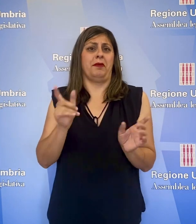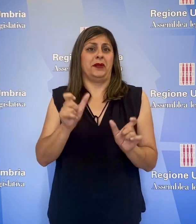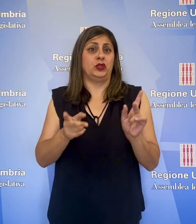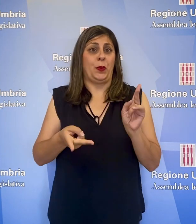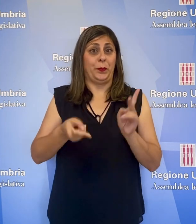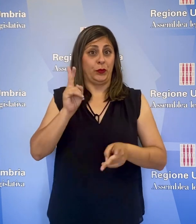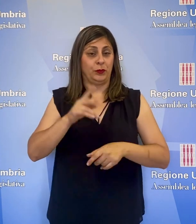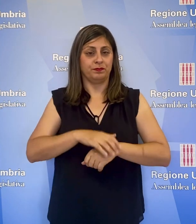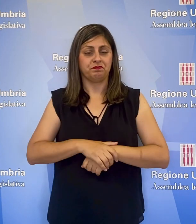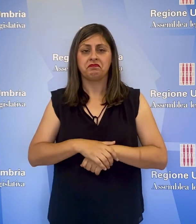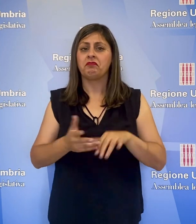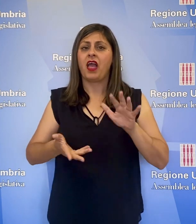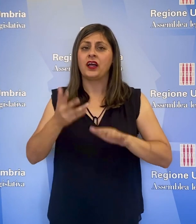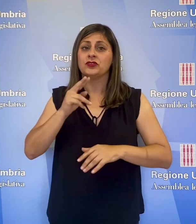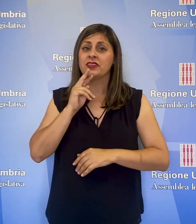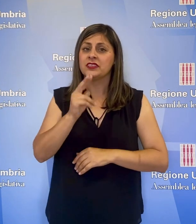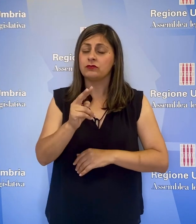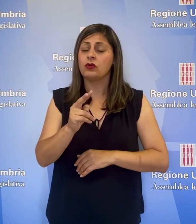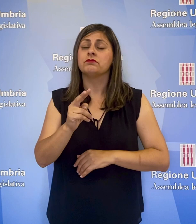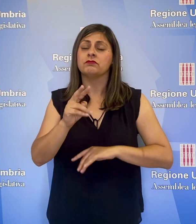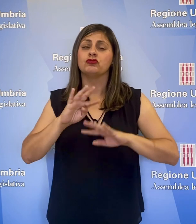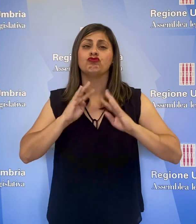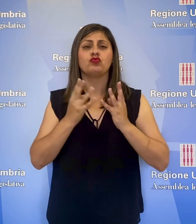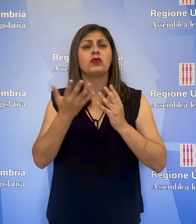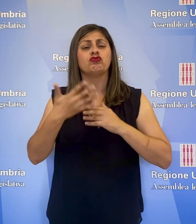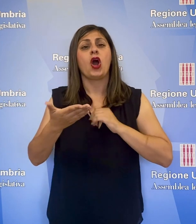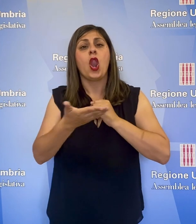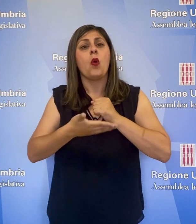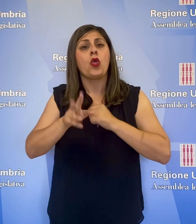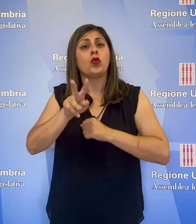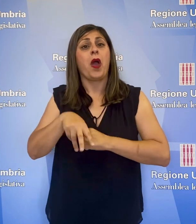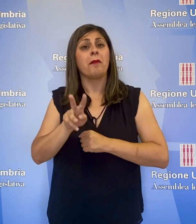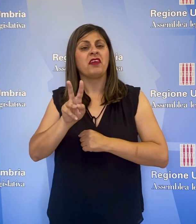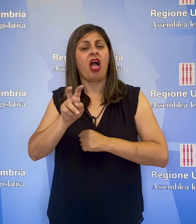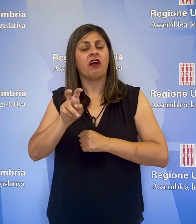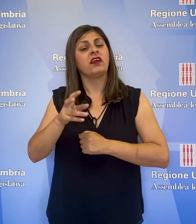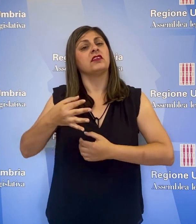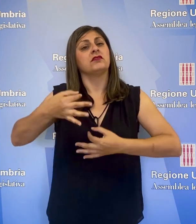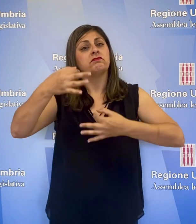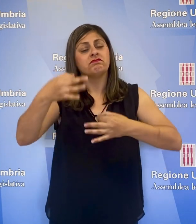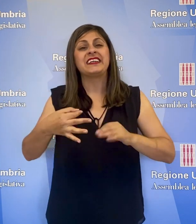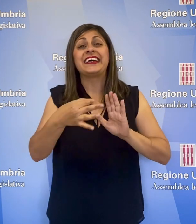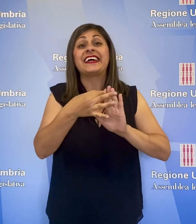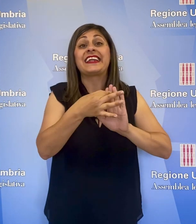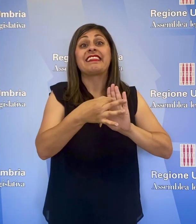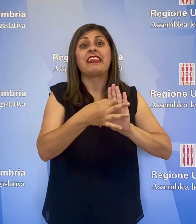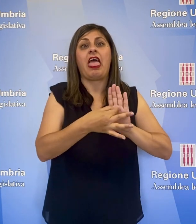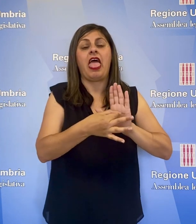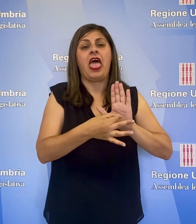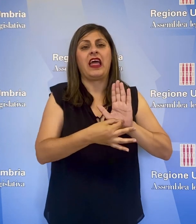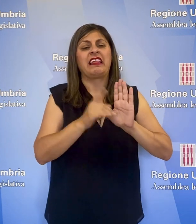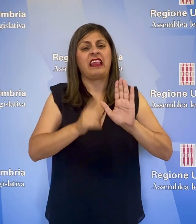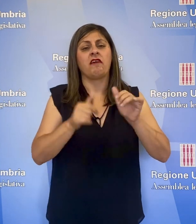L'assessore ha replicato che la Giunta nel luglio 2020 ha stabilito i criteri per emanare un nuovo bando,